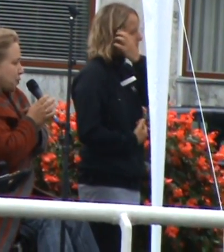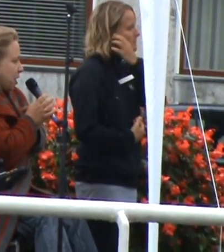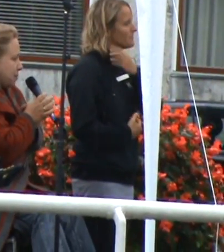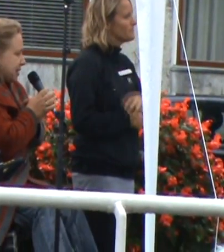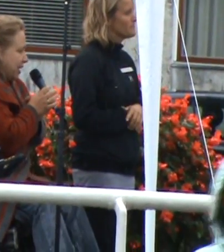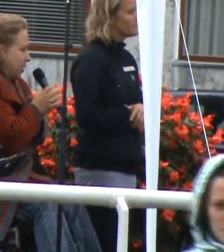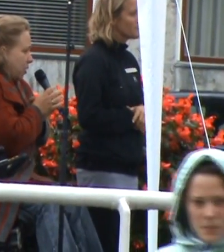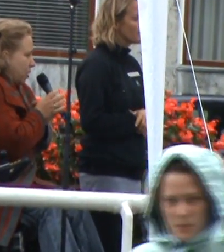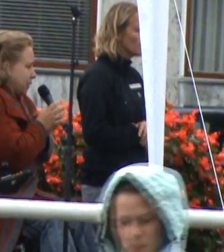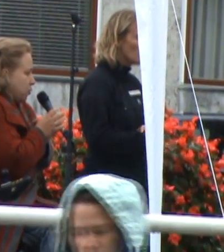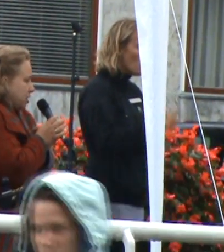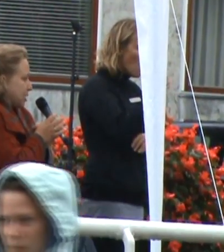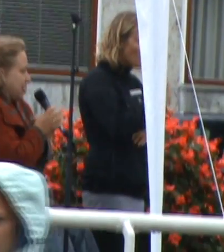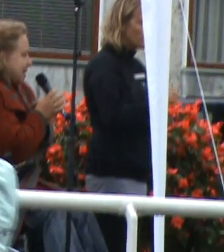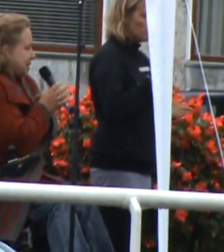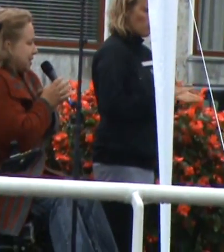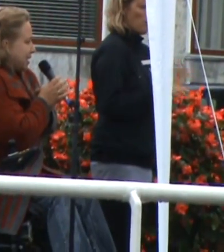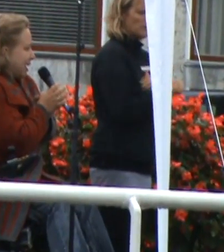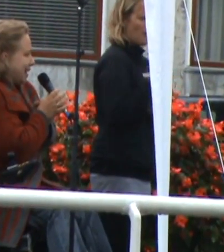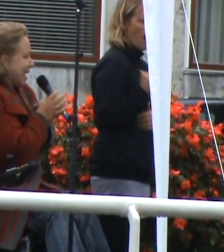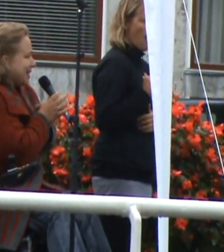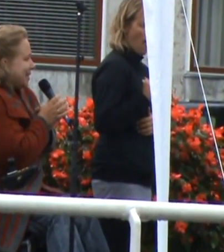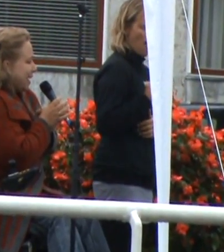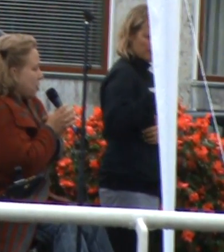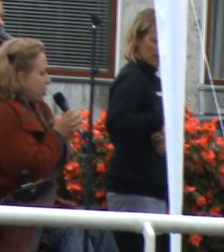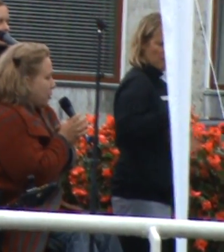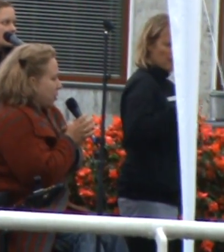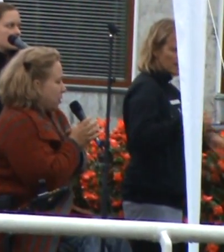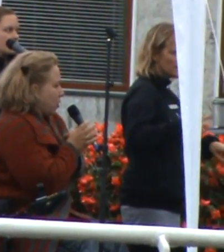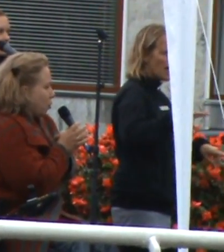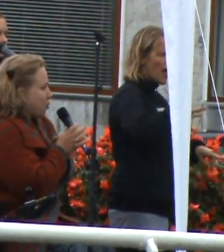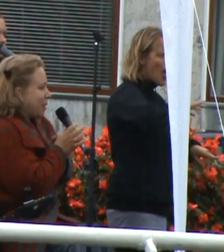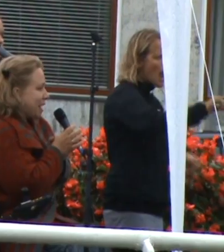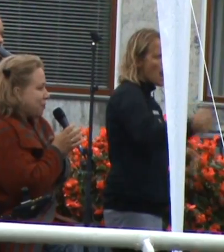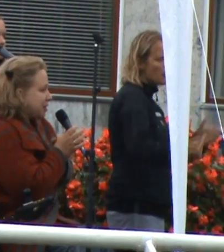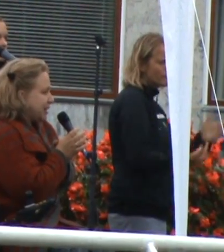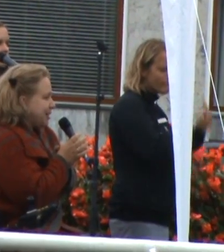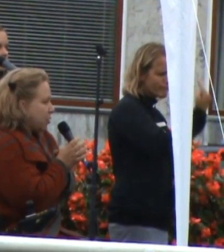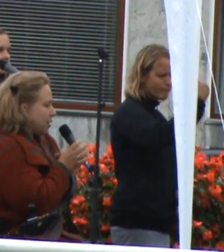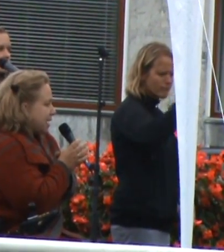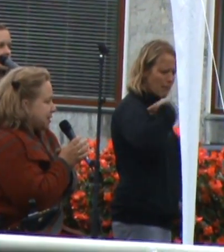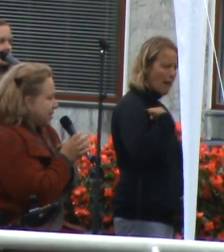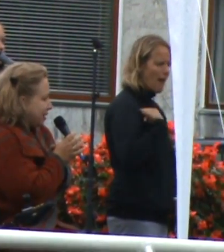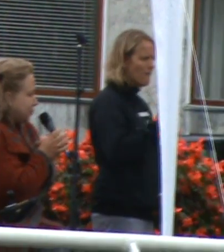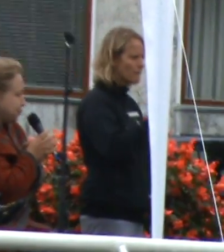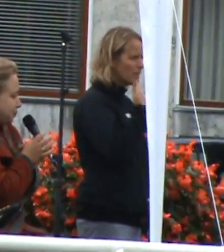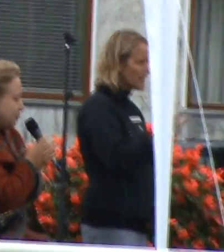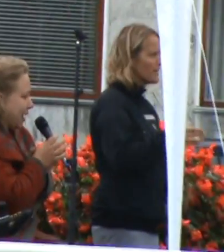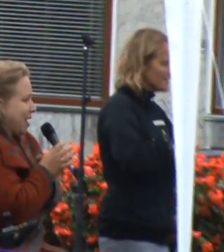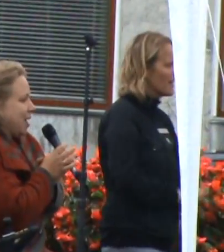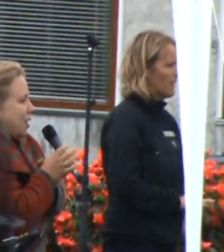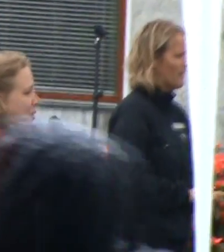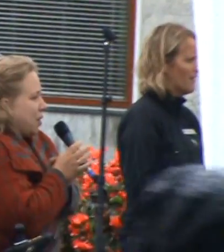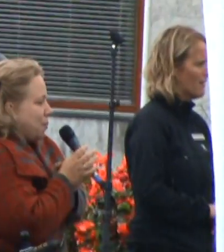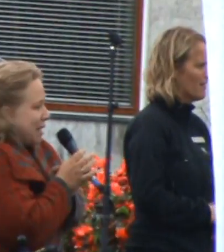Og det spørger mig selv, om det nu også kan passe, men alt det kommer oven på mig, fordi jeg nogen gange sidder ned.